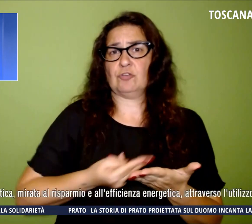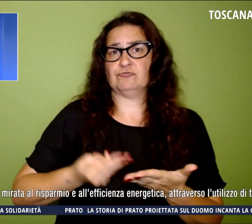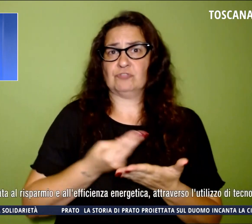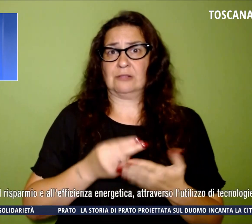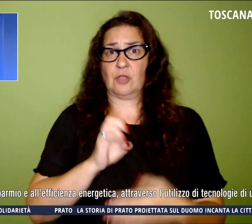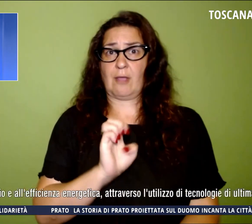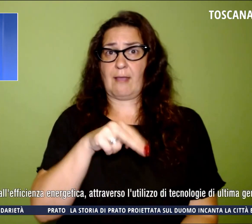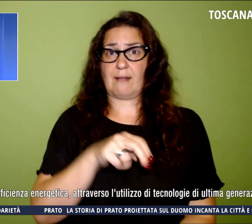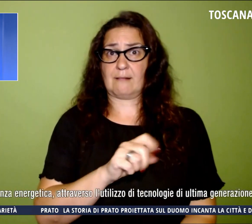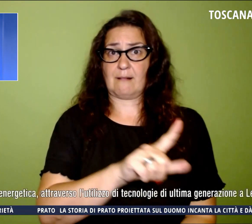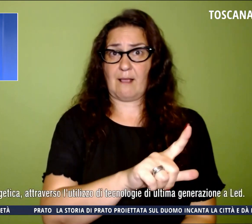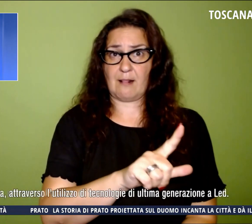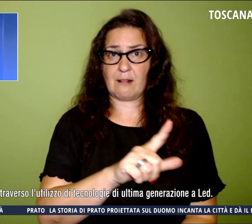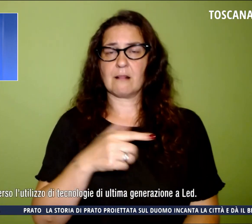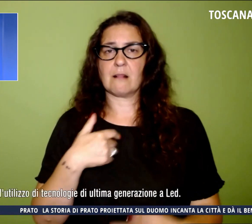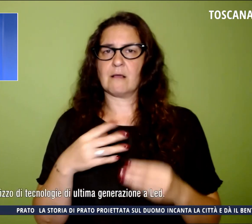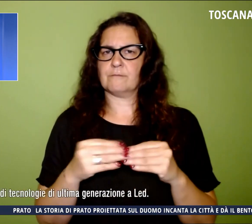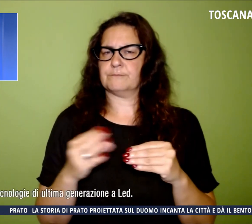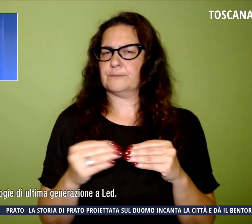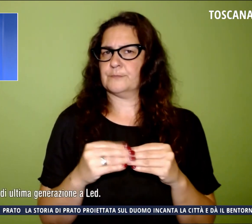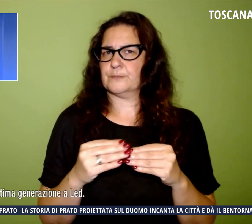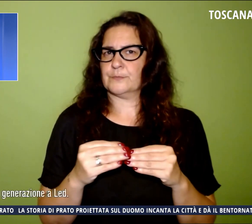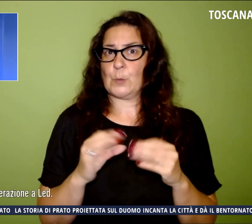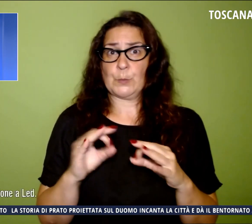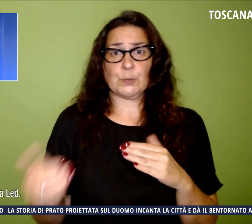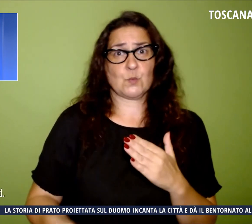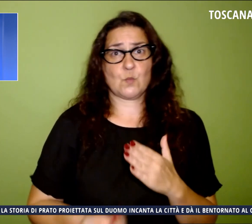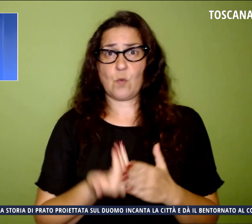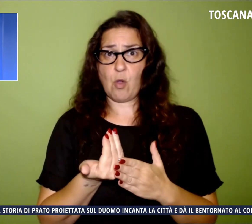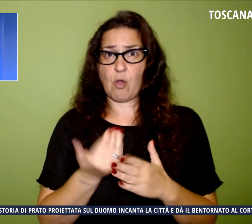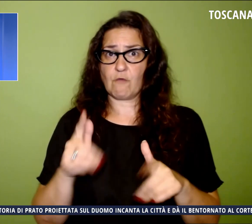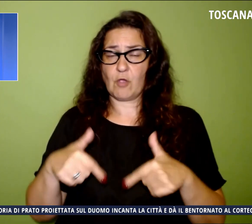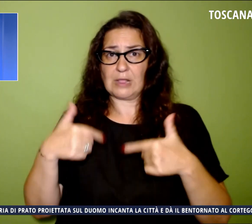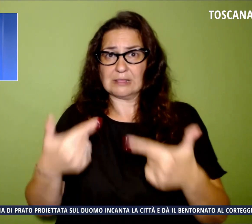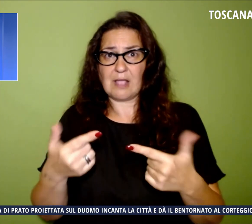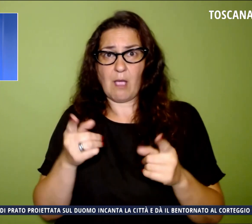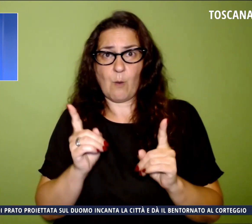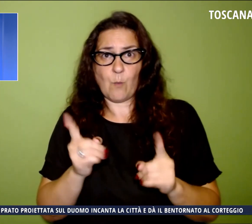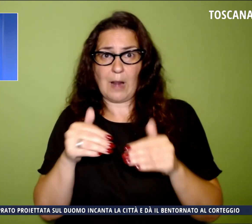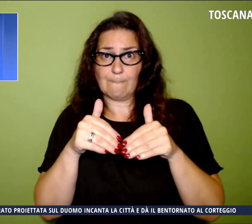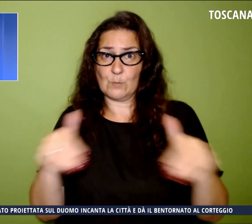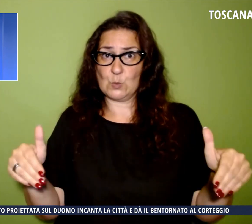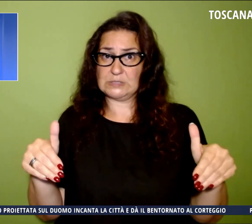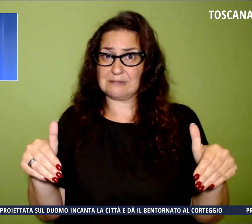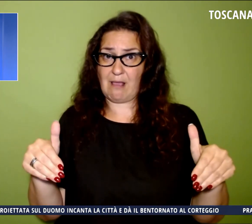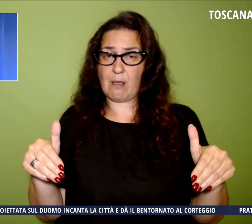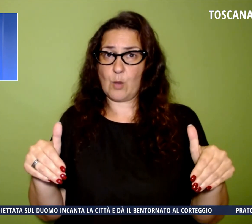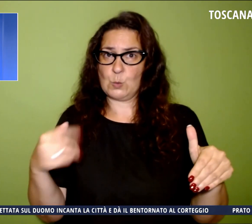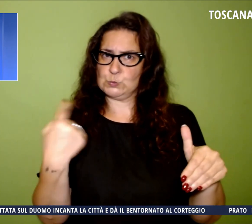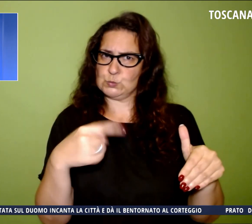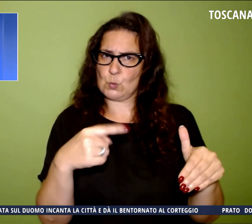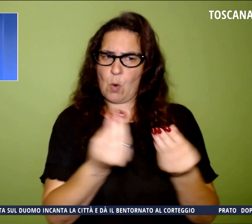realizzato ex novo proprio da Enel per dotare le opere del Museo Fiorentino di una moderna